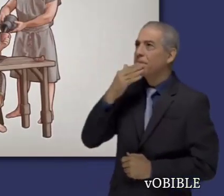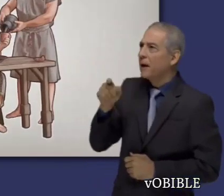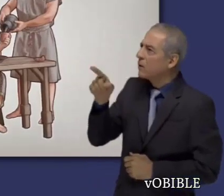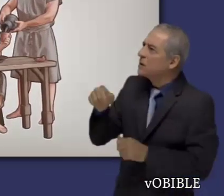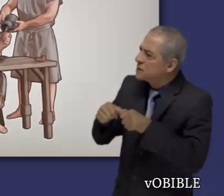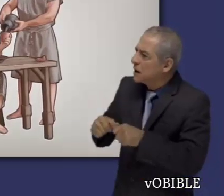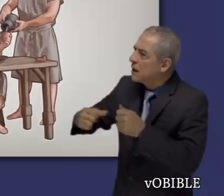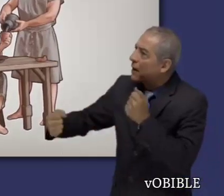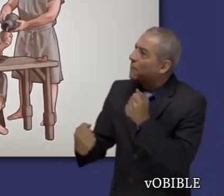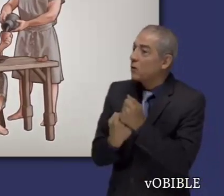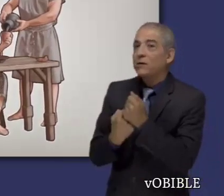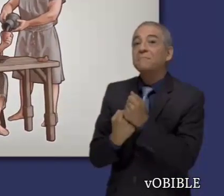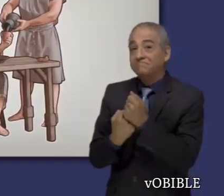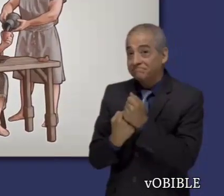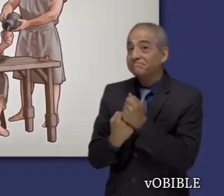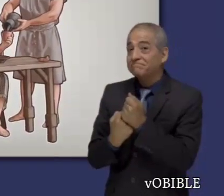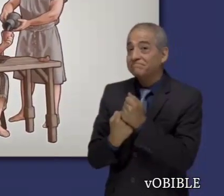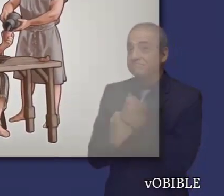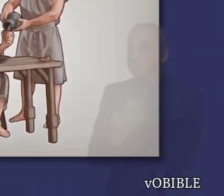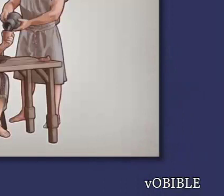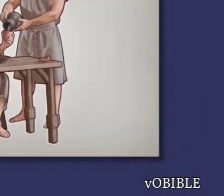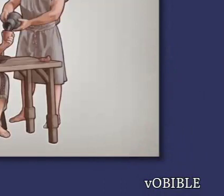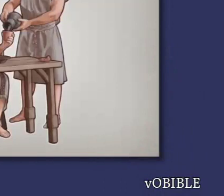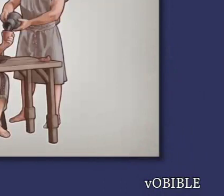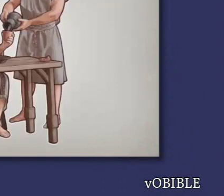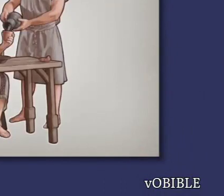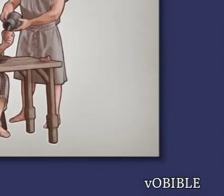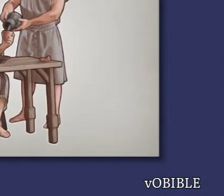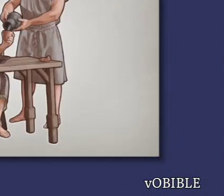tanto que le gustaría que se quedara con él en Roma por algún tiempo.